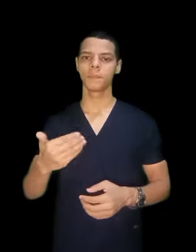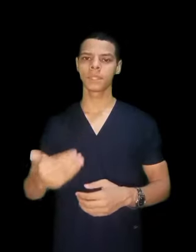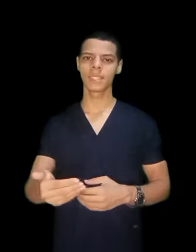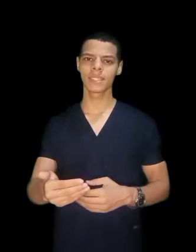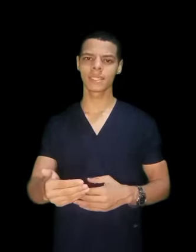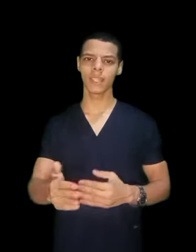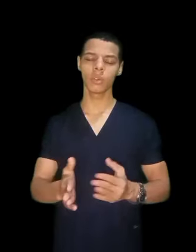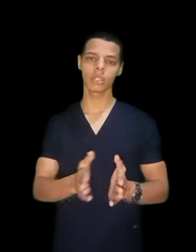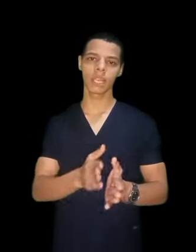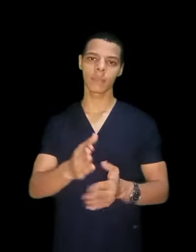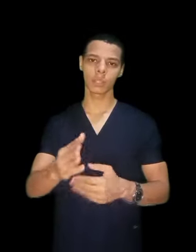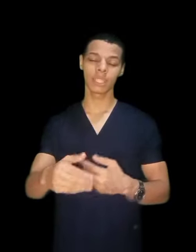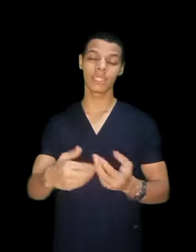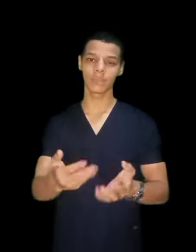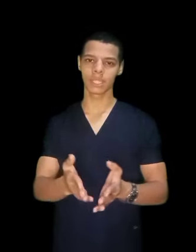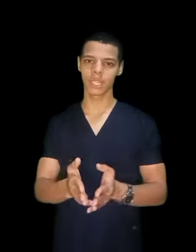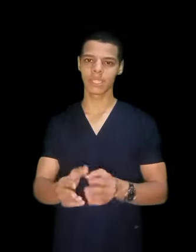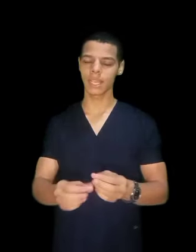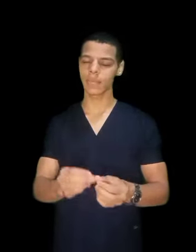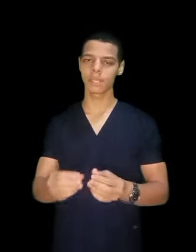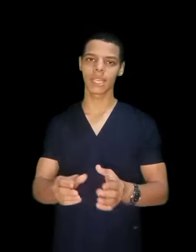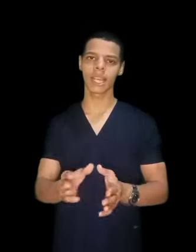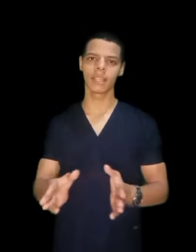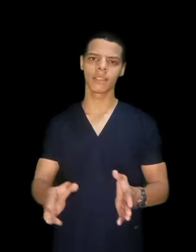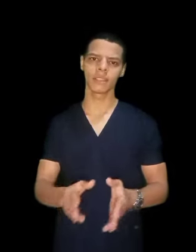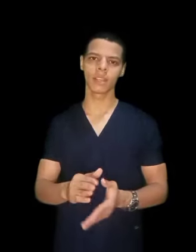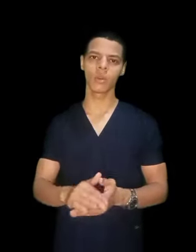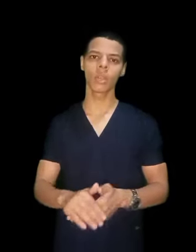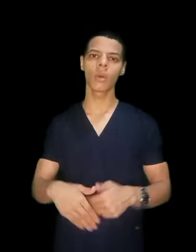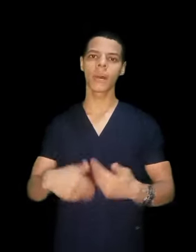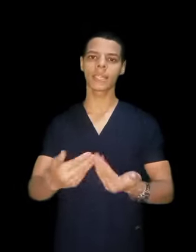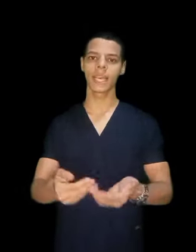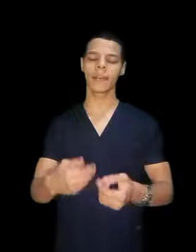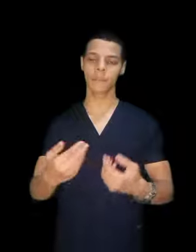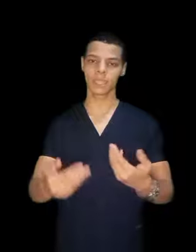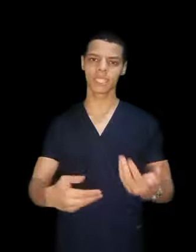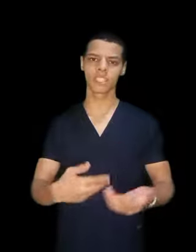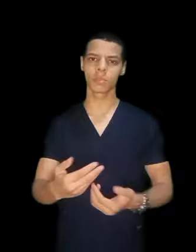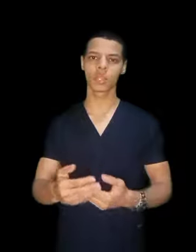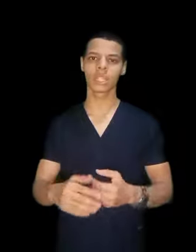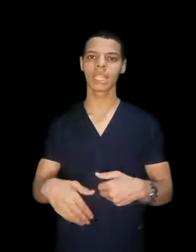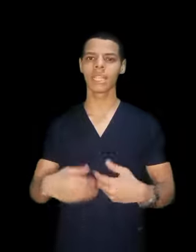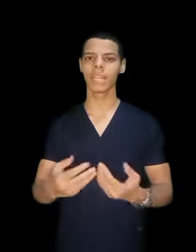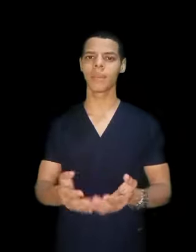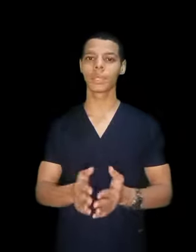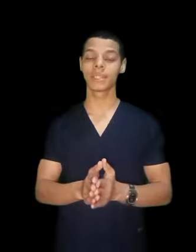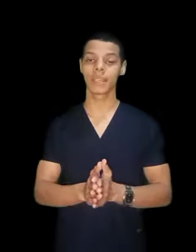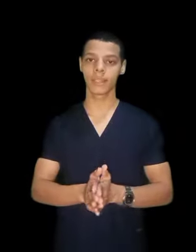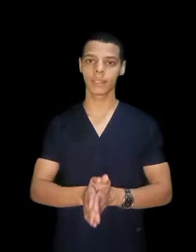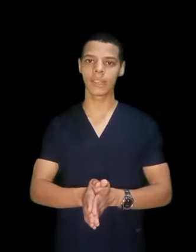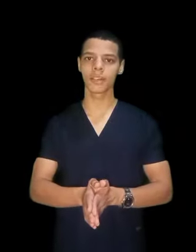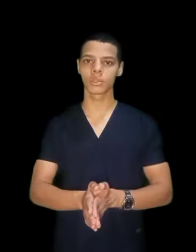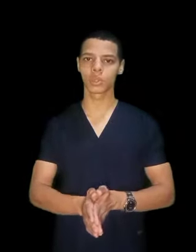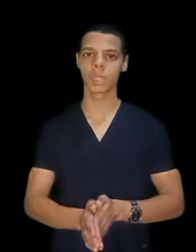بتدرس إيه؟ قلت لك المواد اللي إنت بتدرسها، أنا بزاكنا عن سنة أولى، وبعدها بتدرس مواد تاني اللي هي مواد التخصص